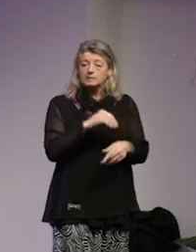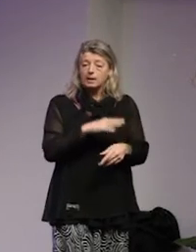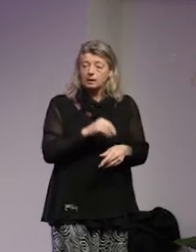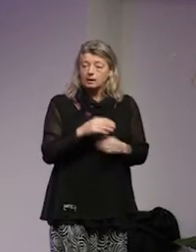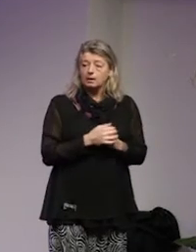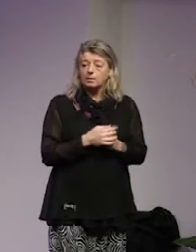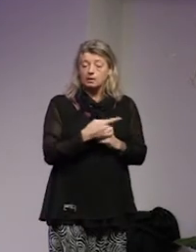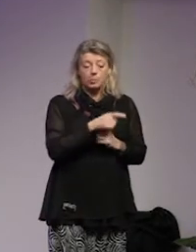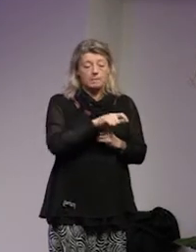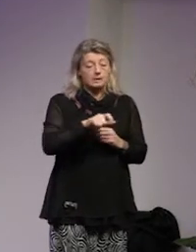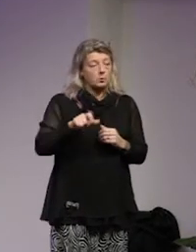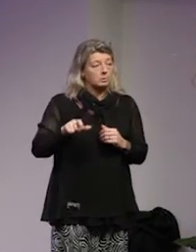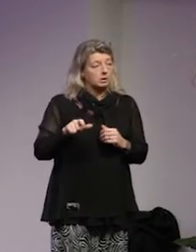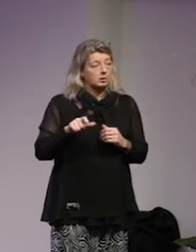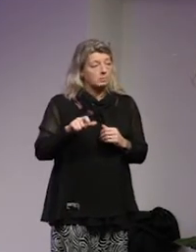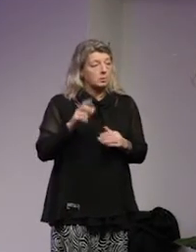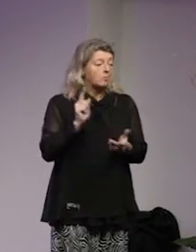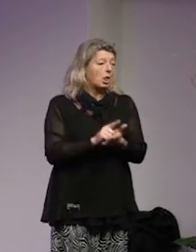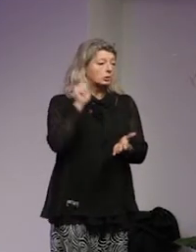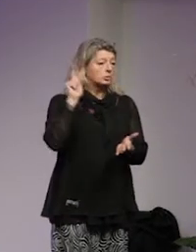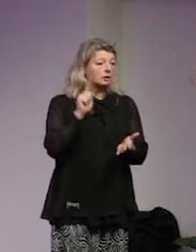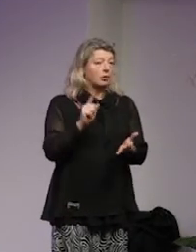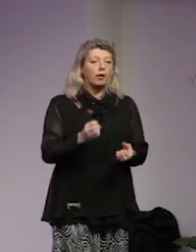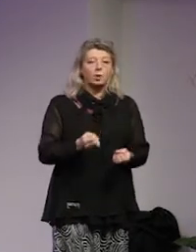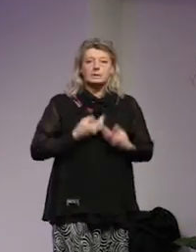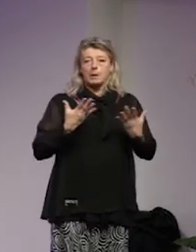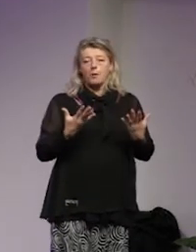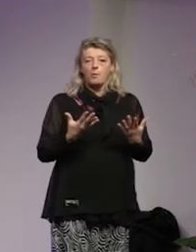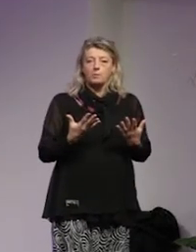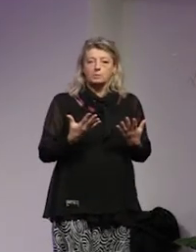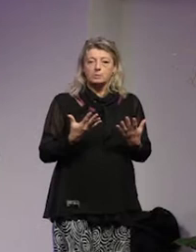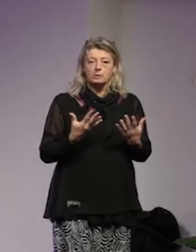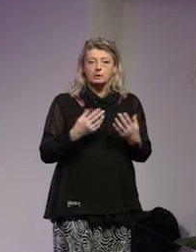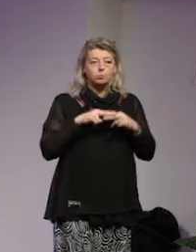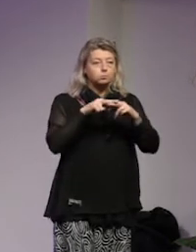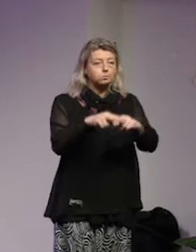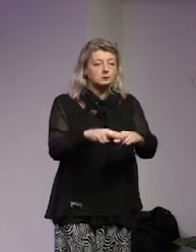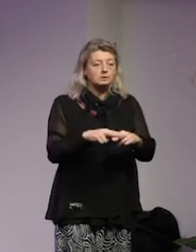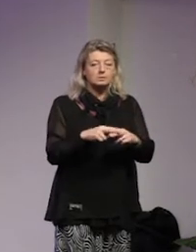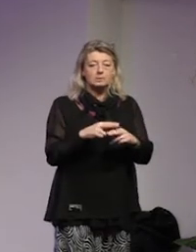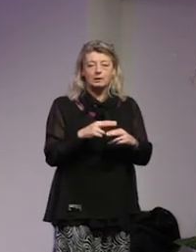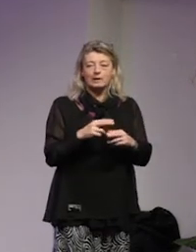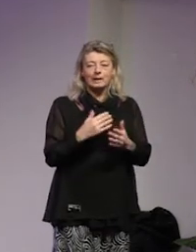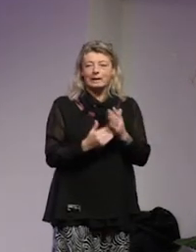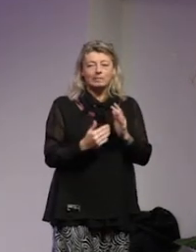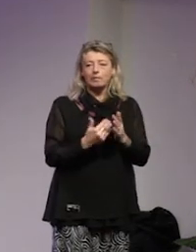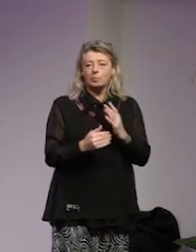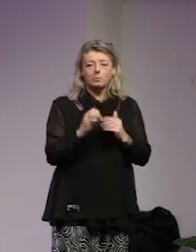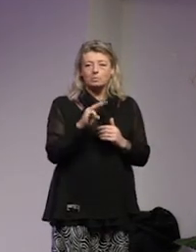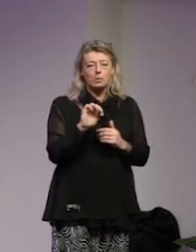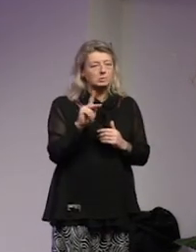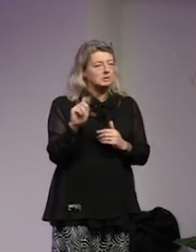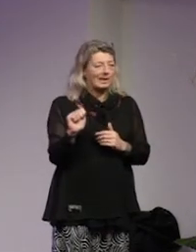de personer som plötsligt blir inspirerade kommer inte primärt från moskén